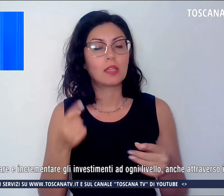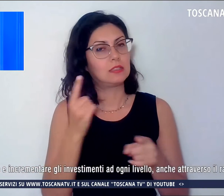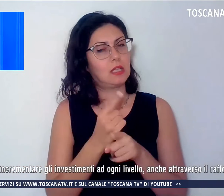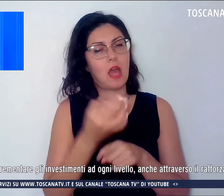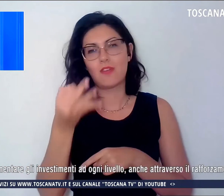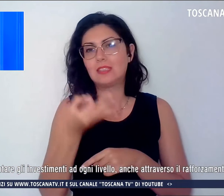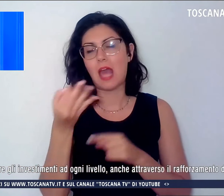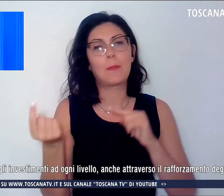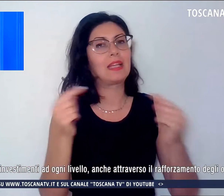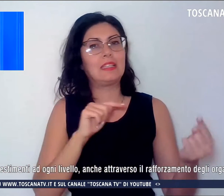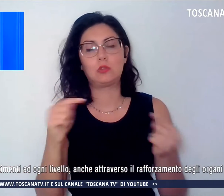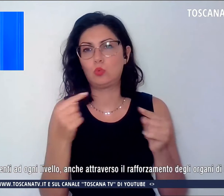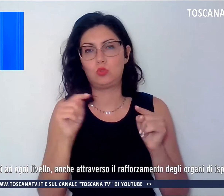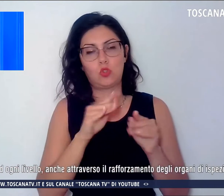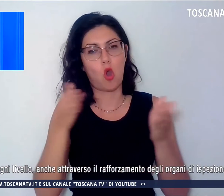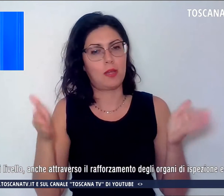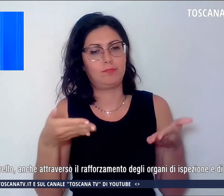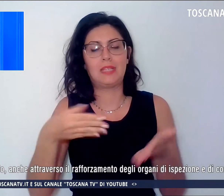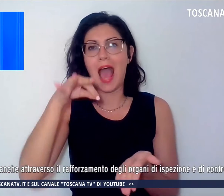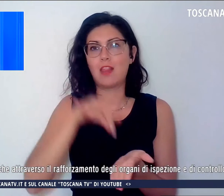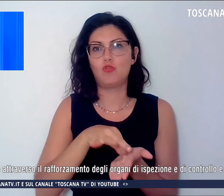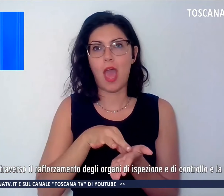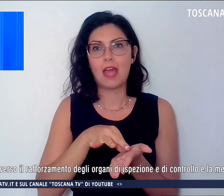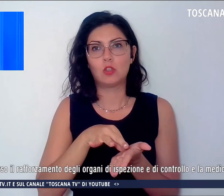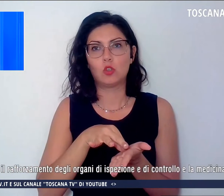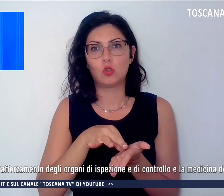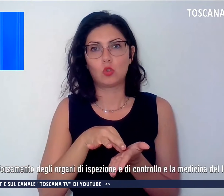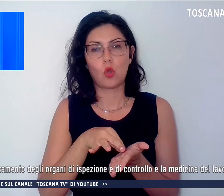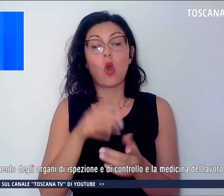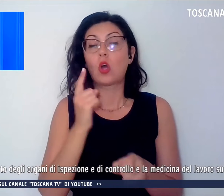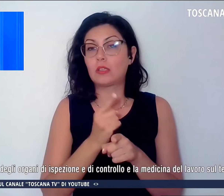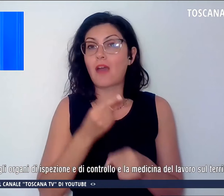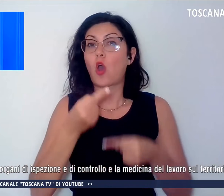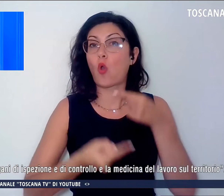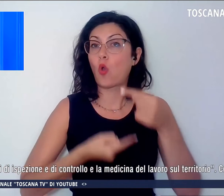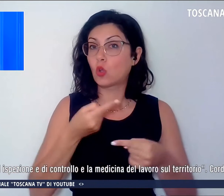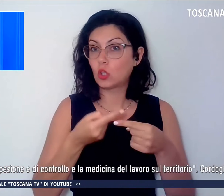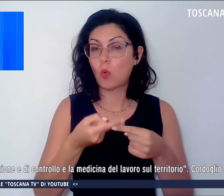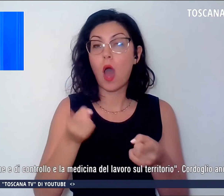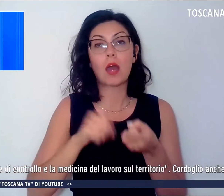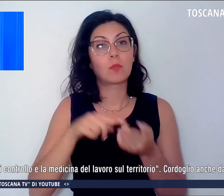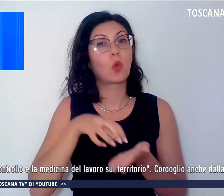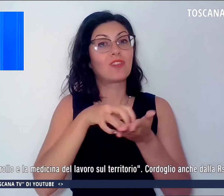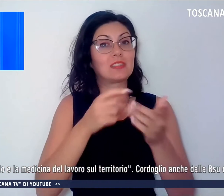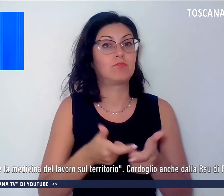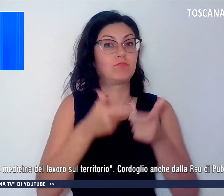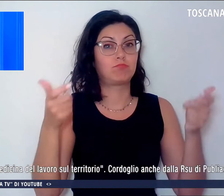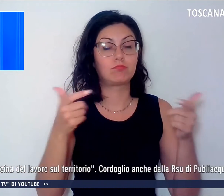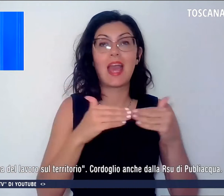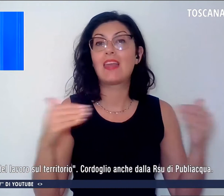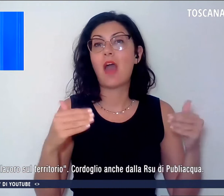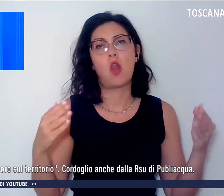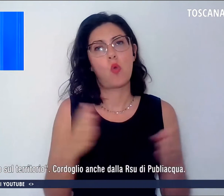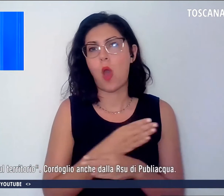discussione sul lavoro, si debbono continuare e incrementare gli investimenti ad ogni livello, anche